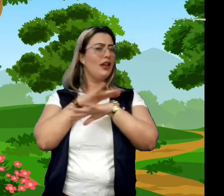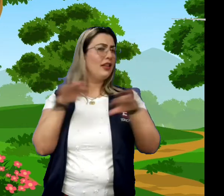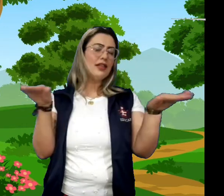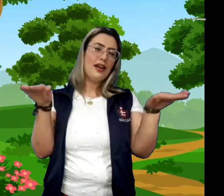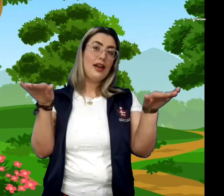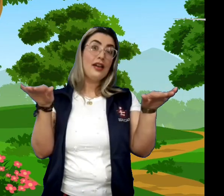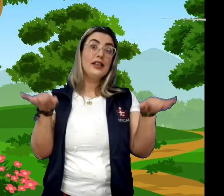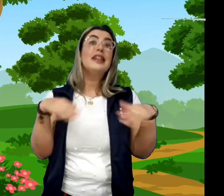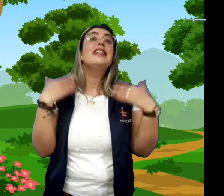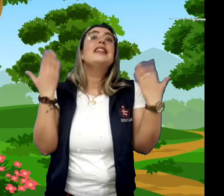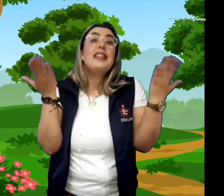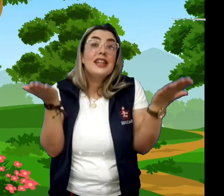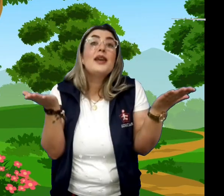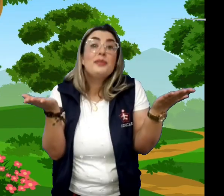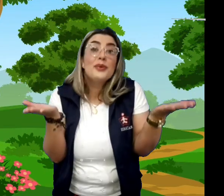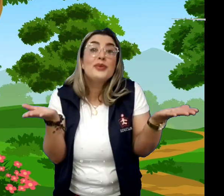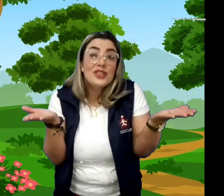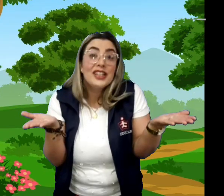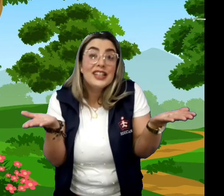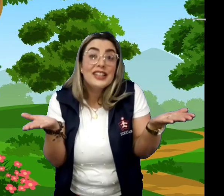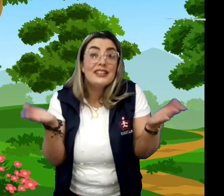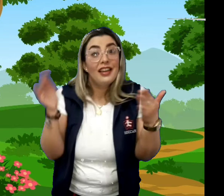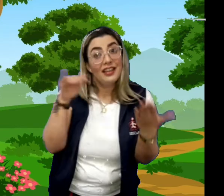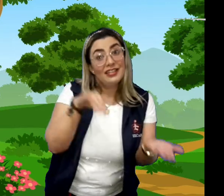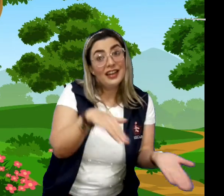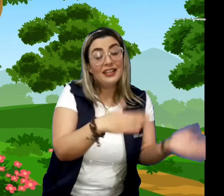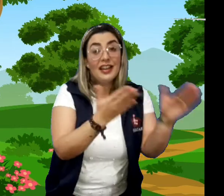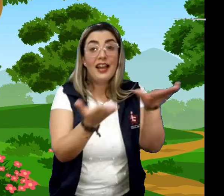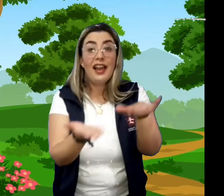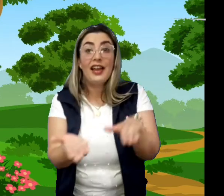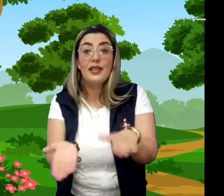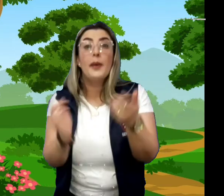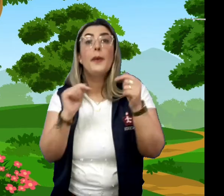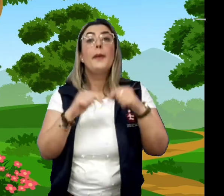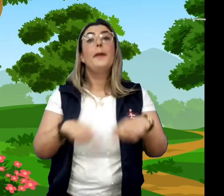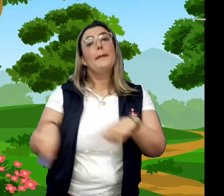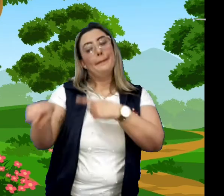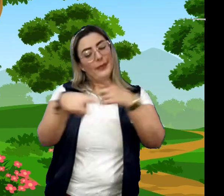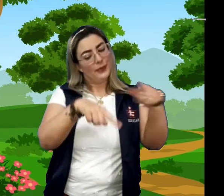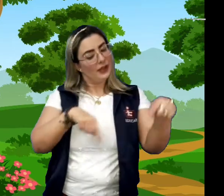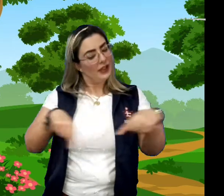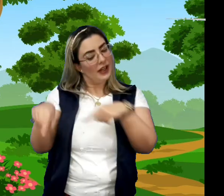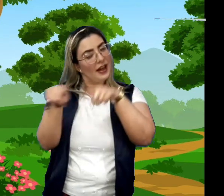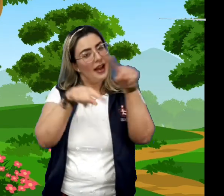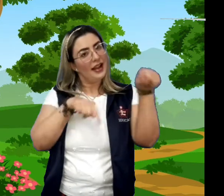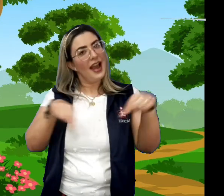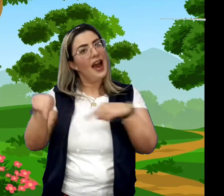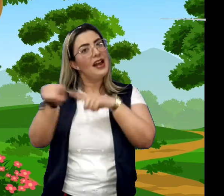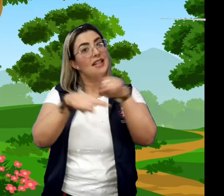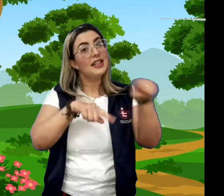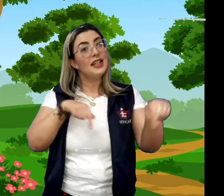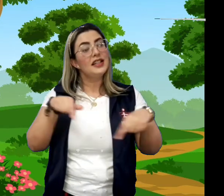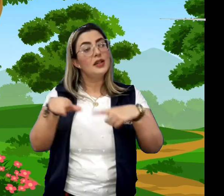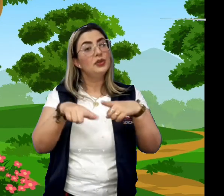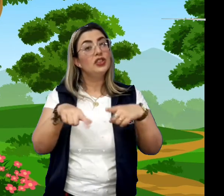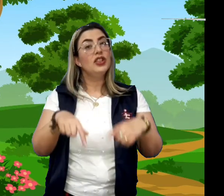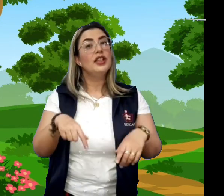nada Ninguém podia entrar nela, não Porque na casa não tinha